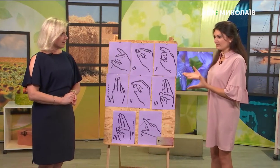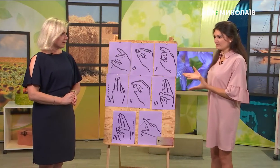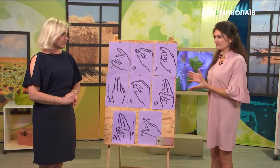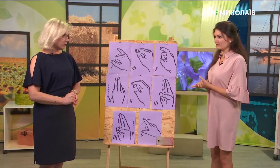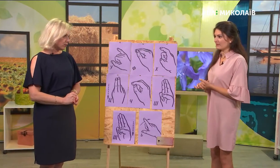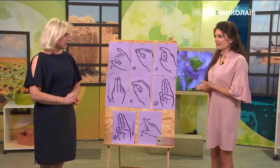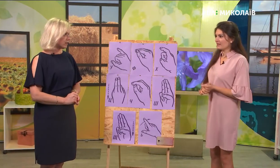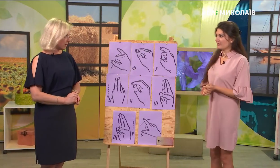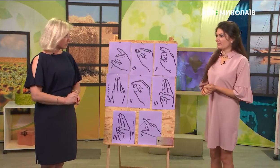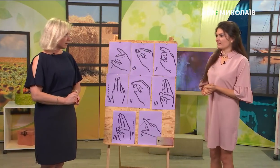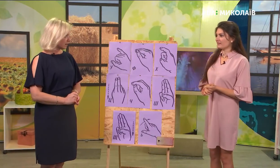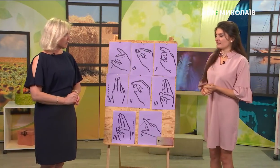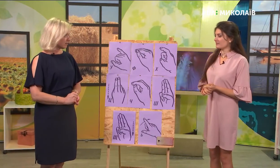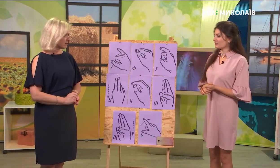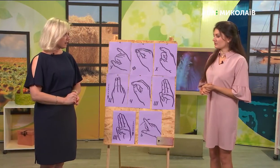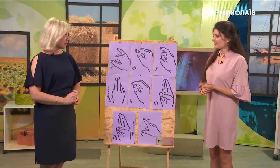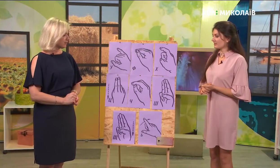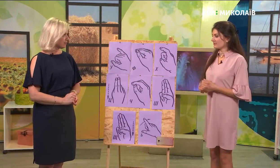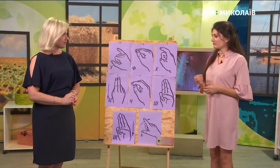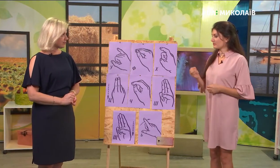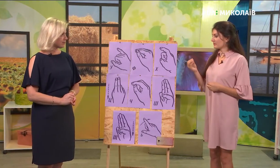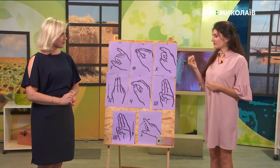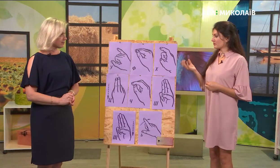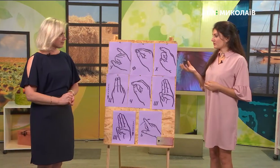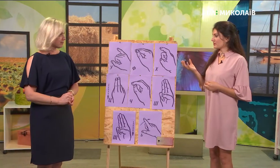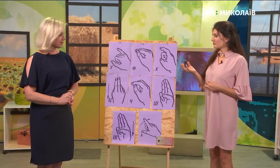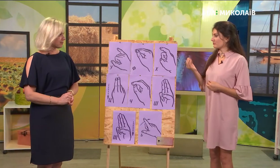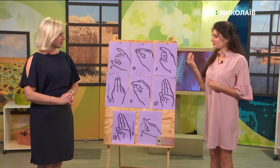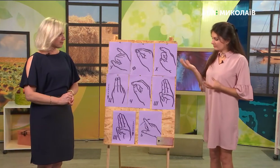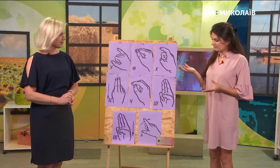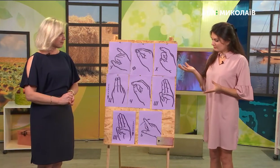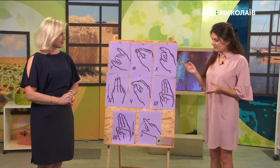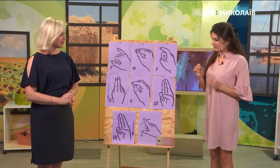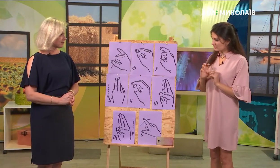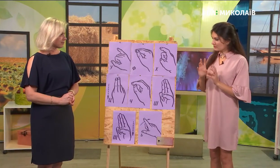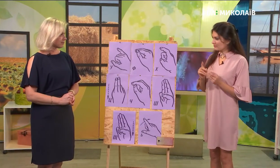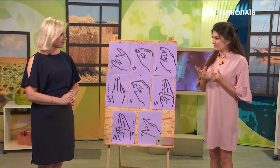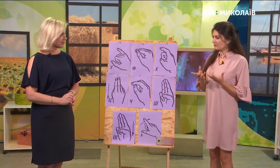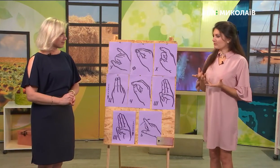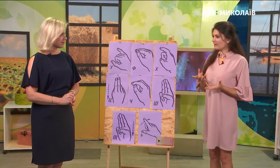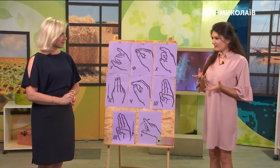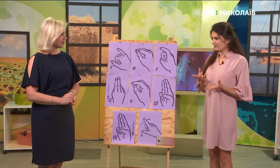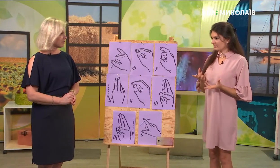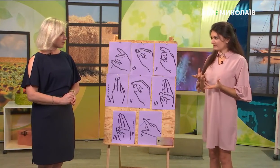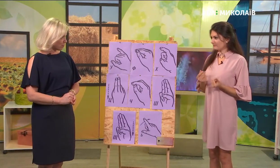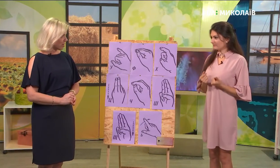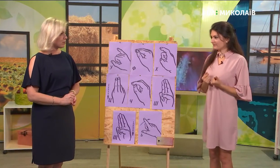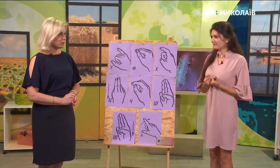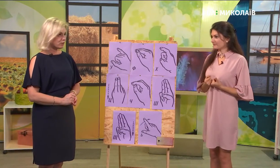азбукою. так, так. І з іншої сторони, кожного разу показуючи, ми й промовляємо. Промовляємо, обов